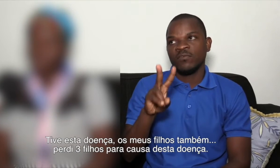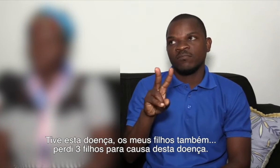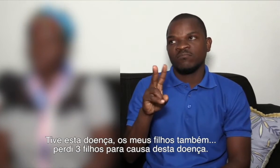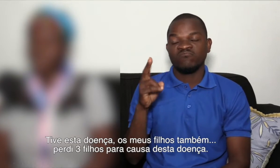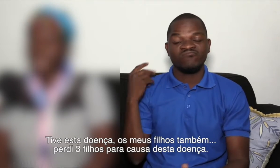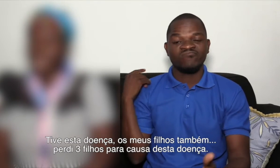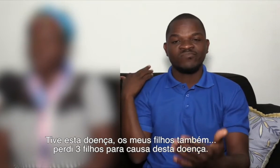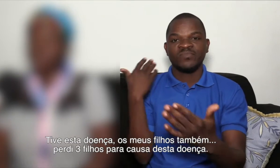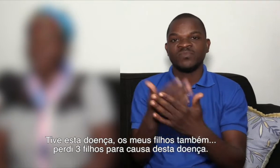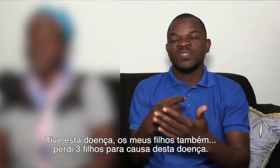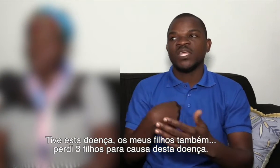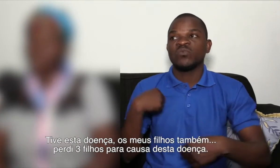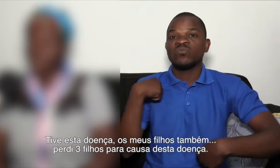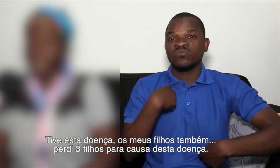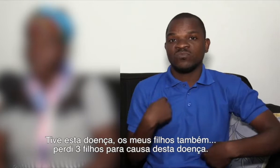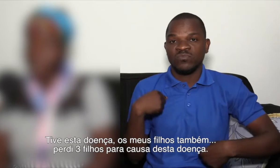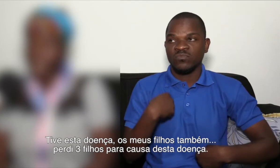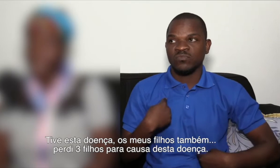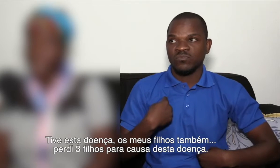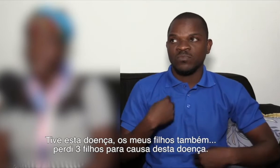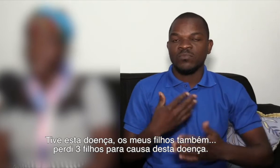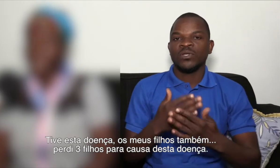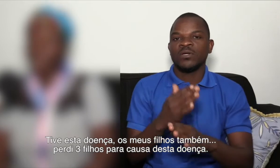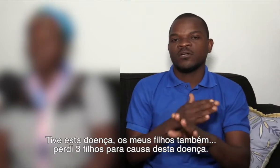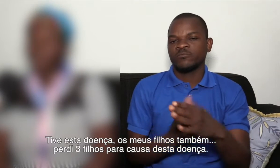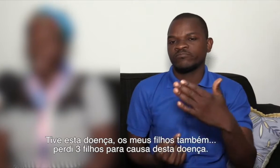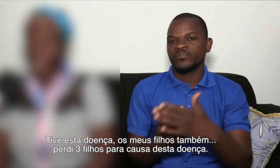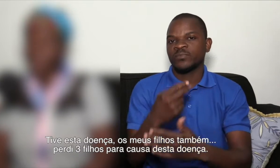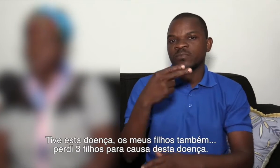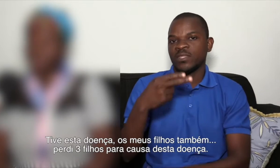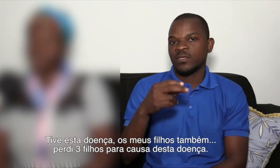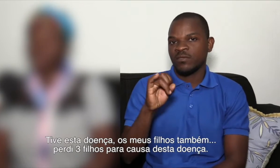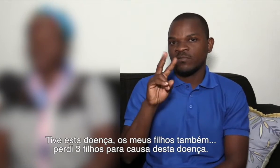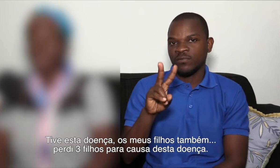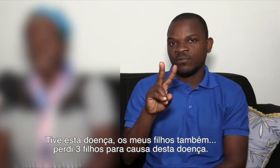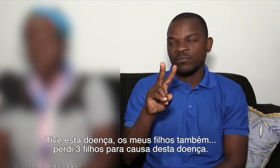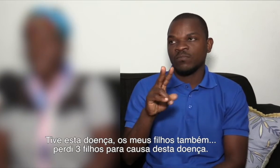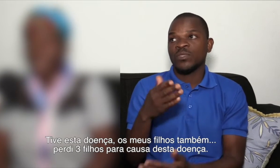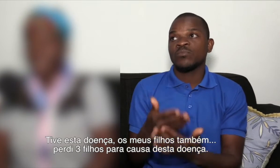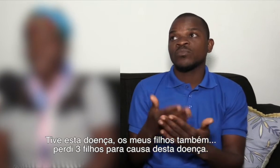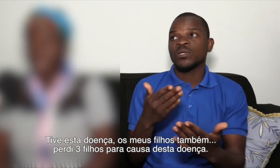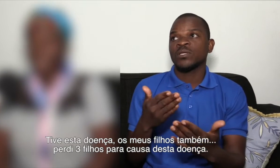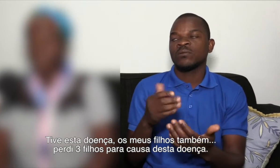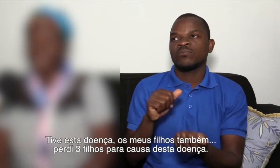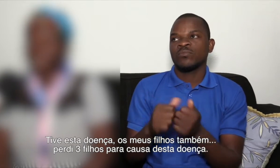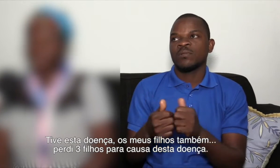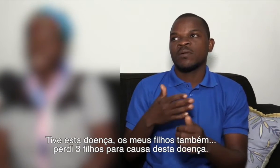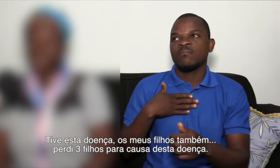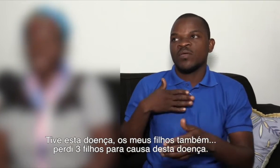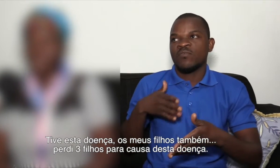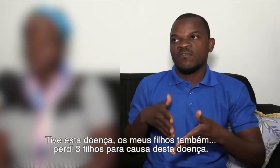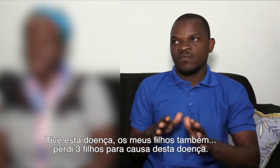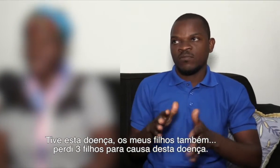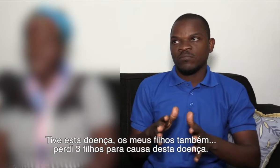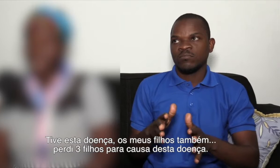muito. Entrou essa doença por causa dos meus filhos. Perdeu